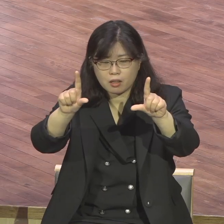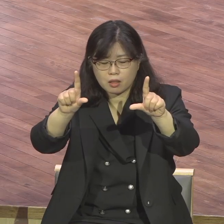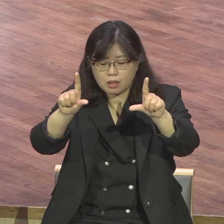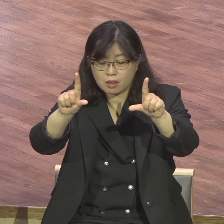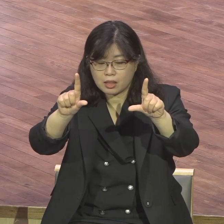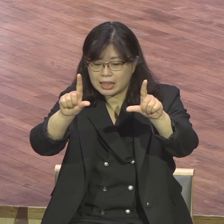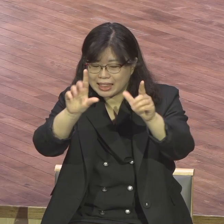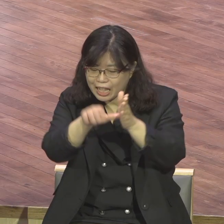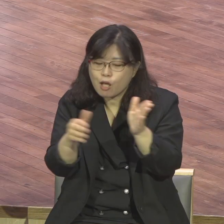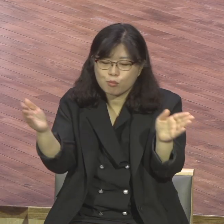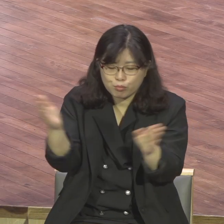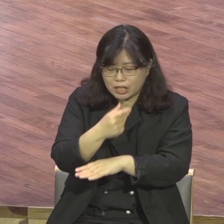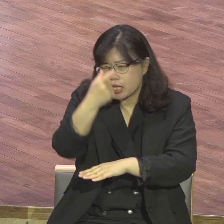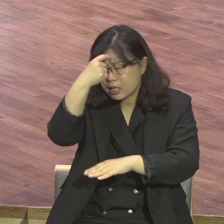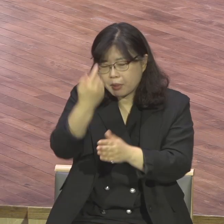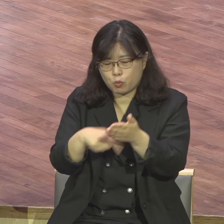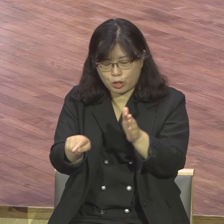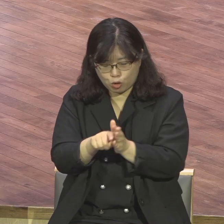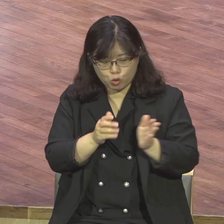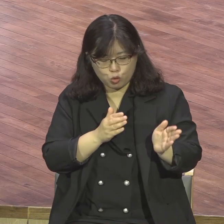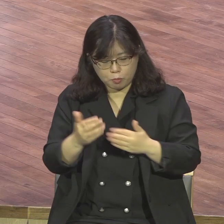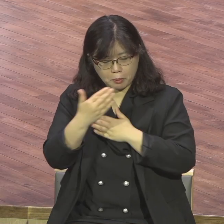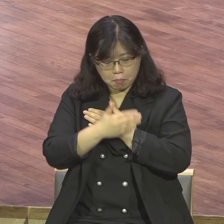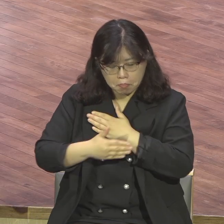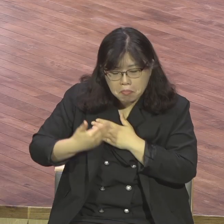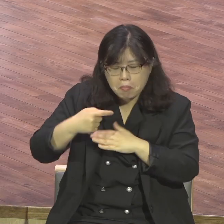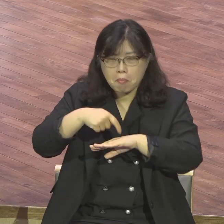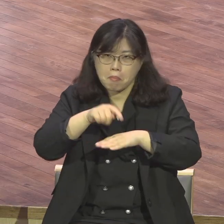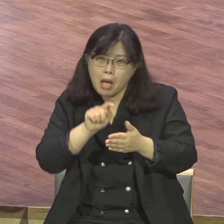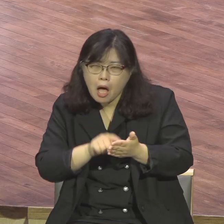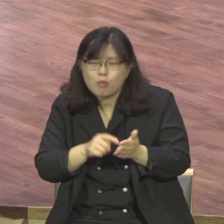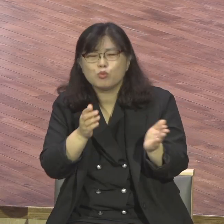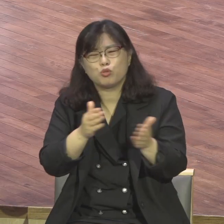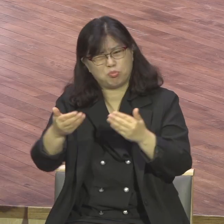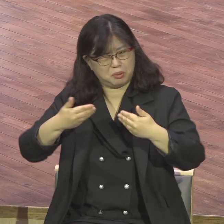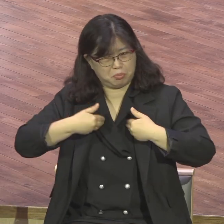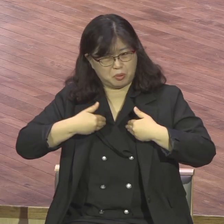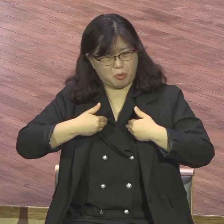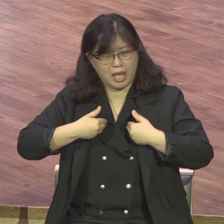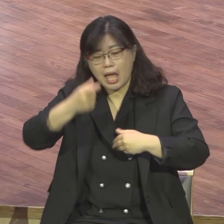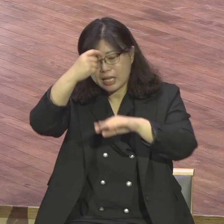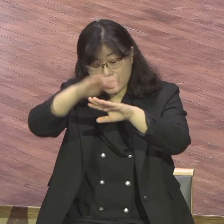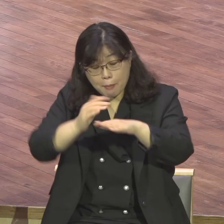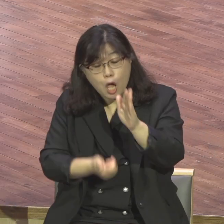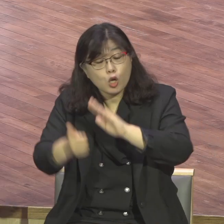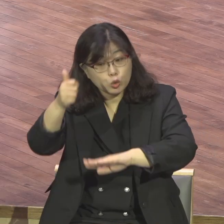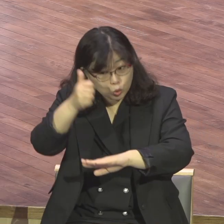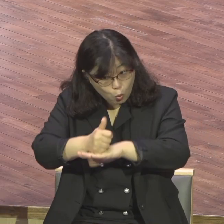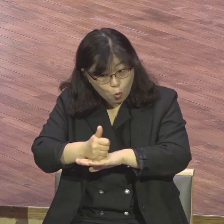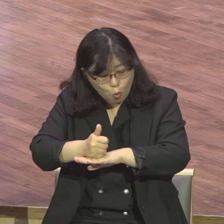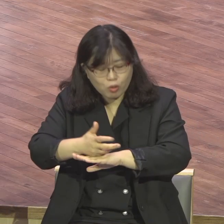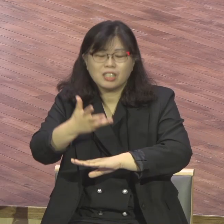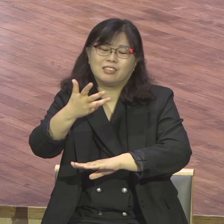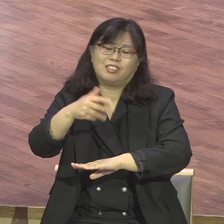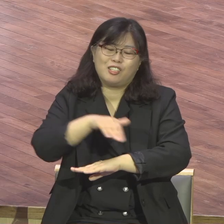서시고 삶의 현장에서 그 영향력을 입혀나가는 정거의 길을 제모로 축복합니다 그럼 첫째로